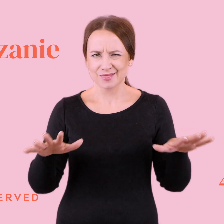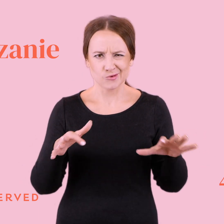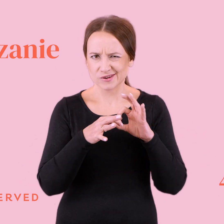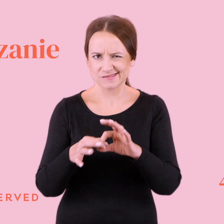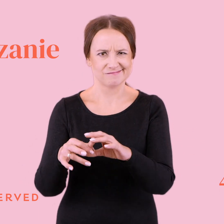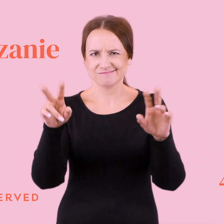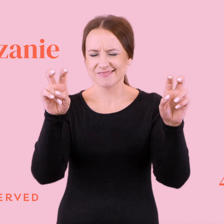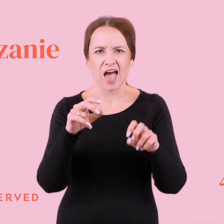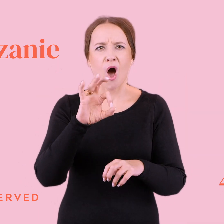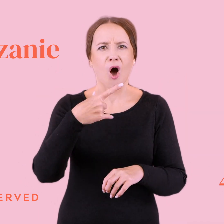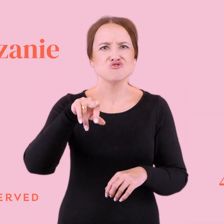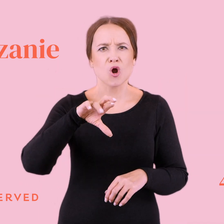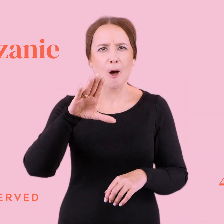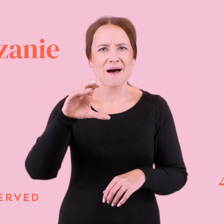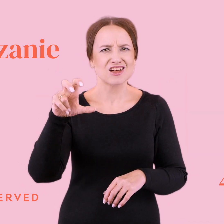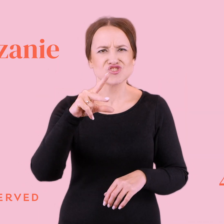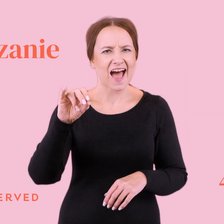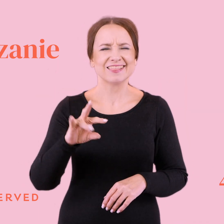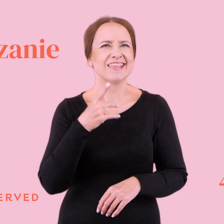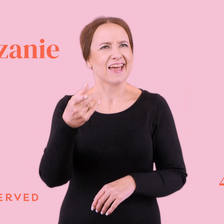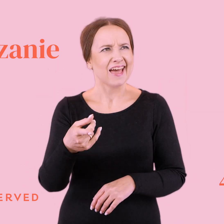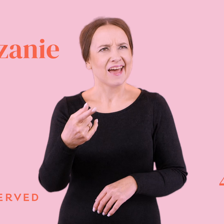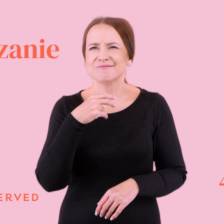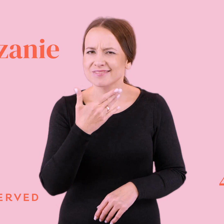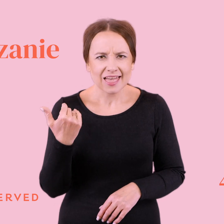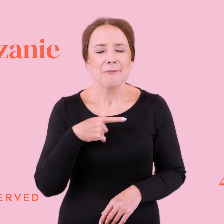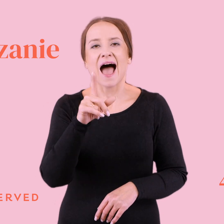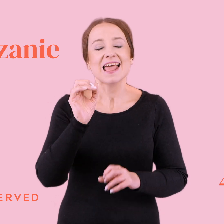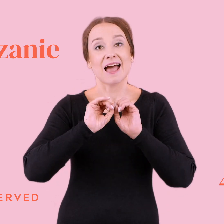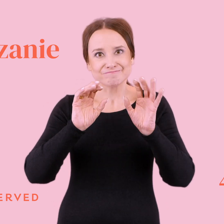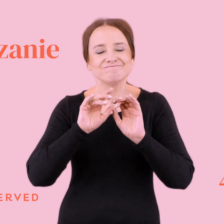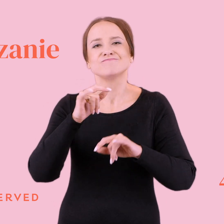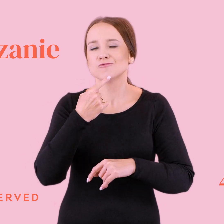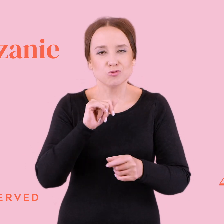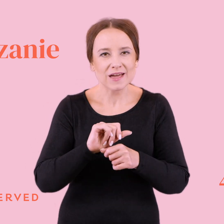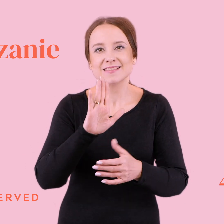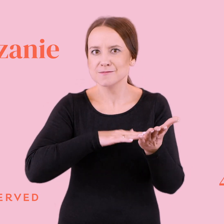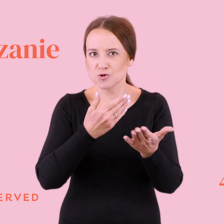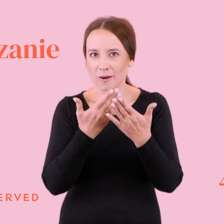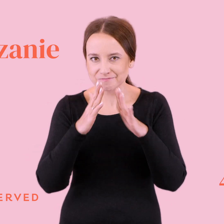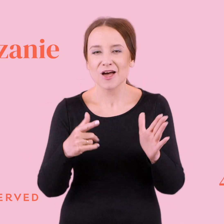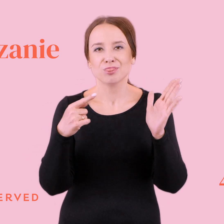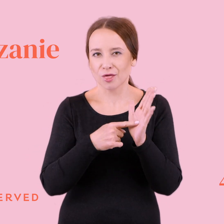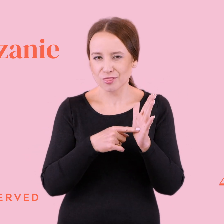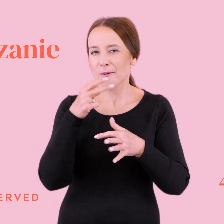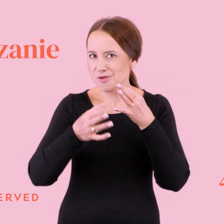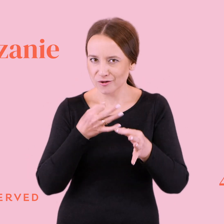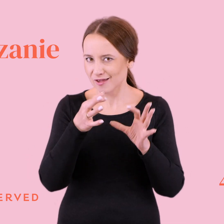odrobaczaniu, ale sądzę, że jak już wam opowiem, co to jest odrobaczanie i wam podam po prostu przykłady tego, to ta piosenka nabierze